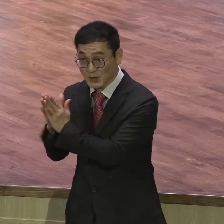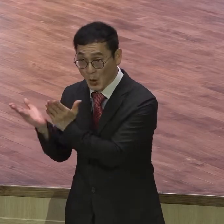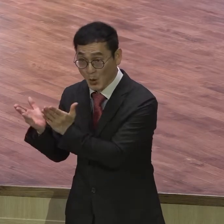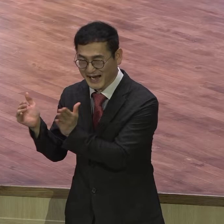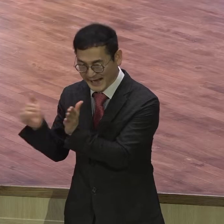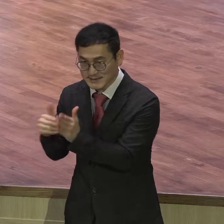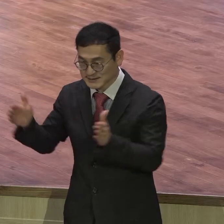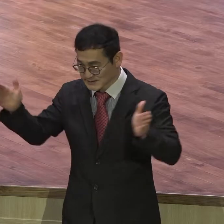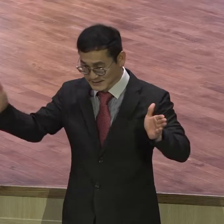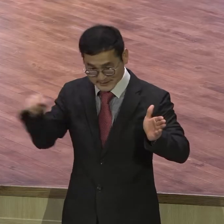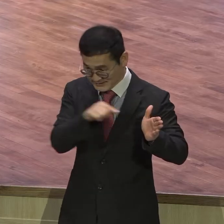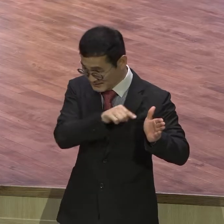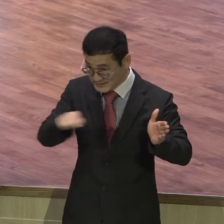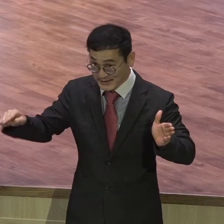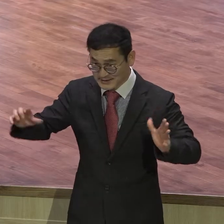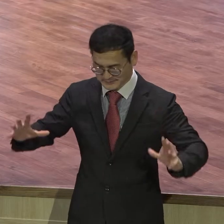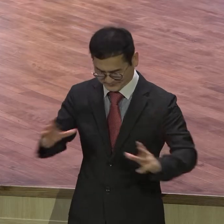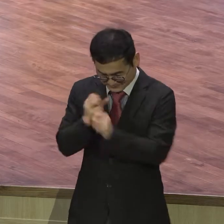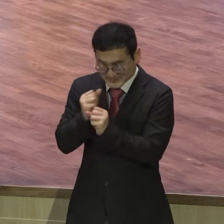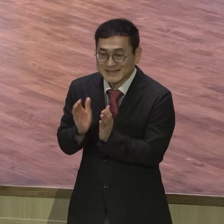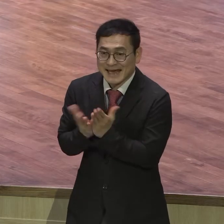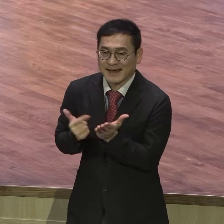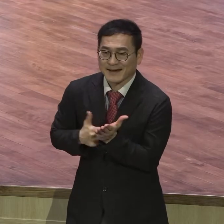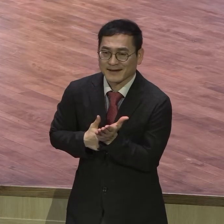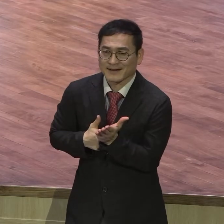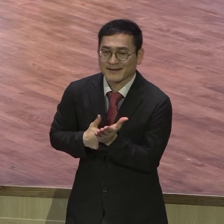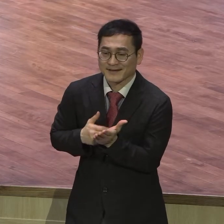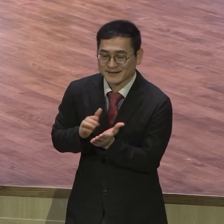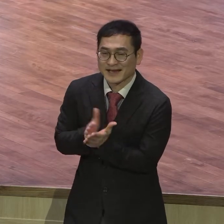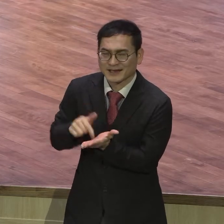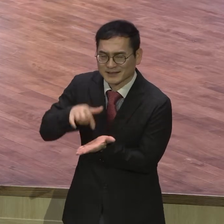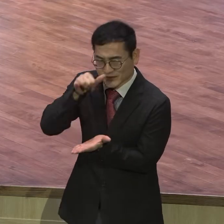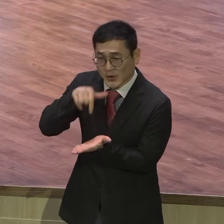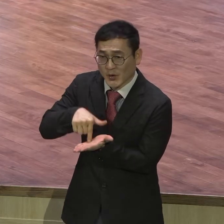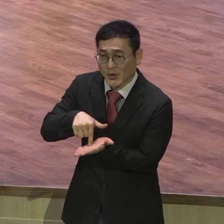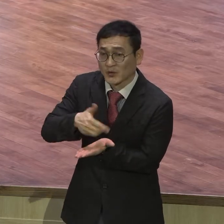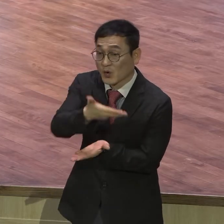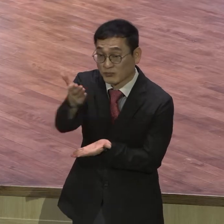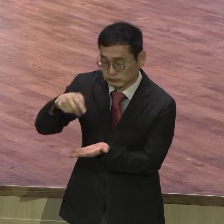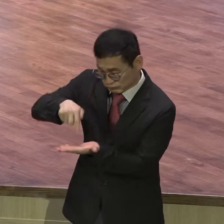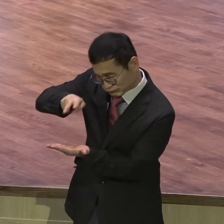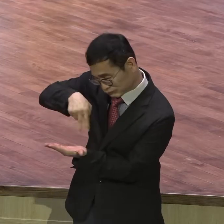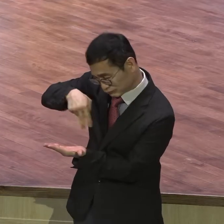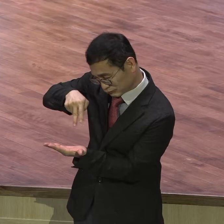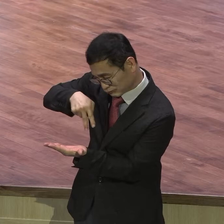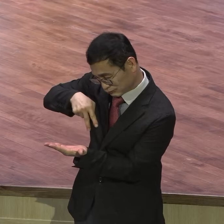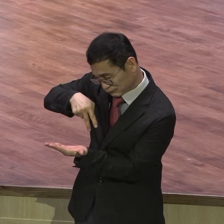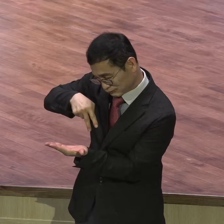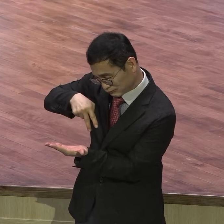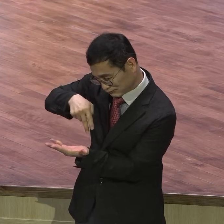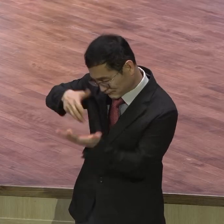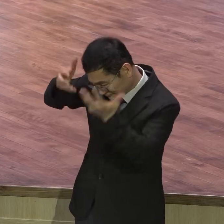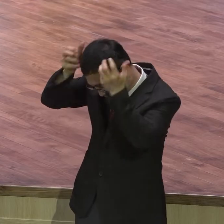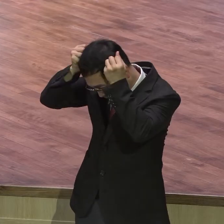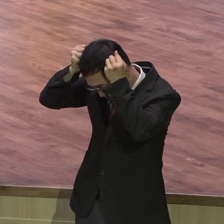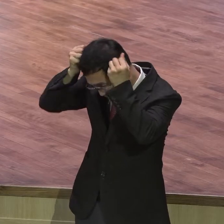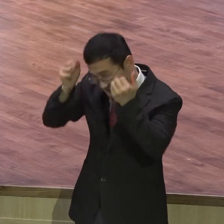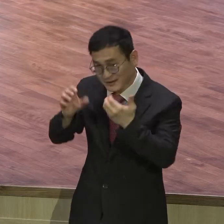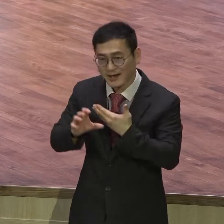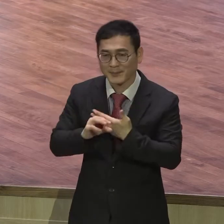있으면요 누구를 만나도 겁이 안 나 어디 가도 겁이 안 나 기도하라 설교하라 얼마든지 할 수 있어 다